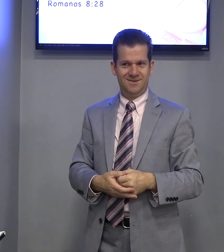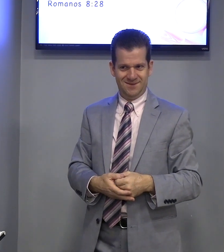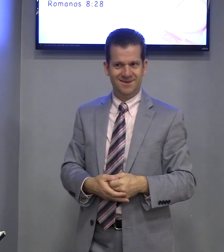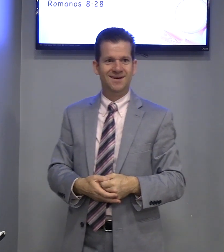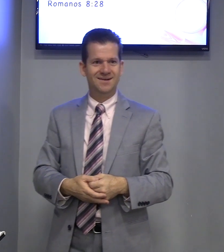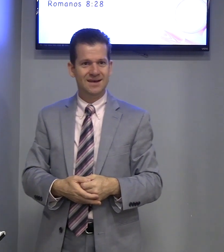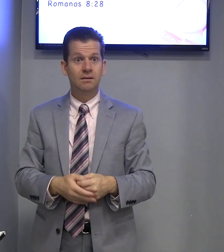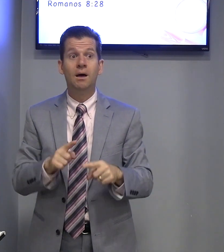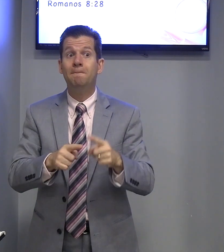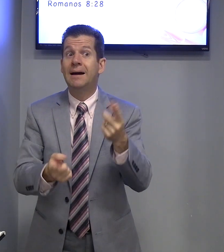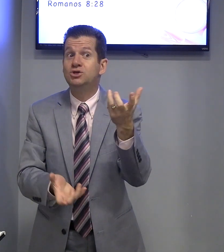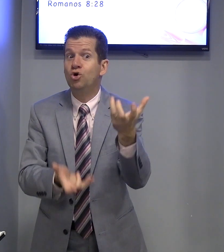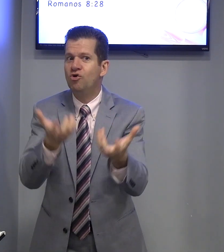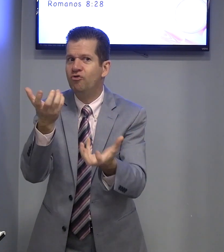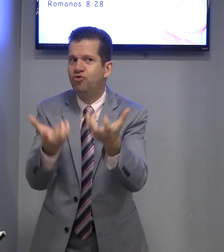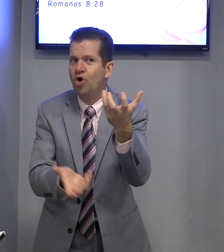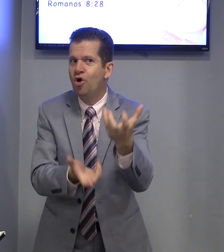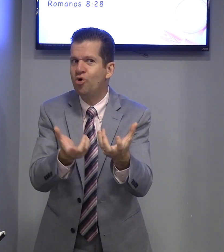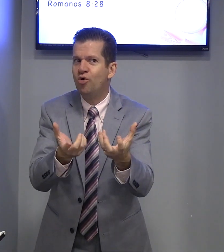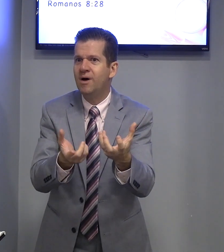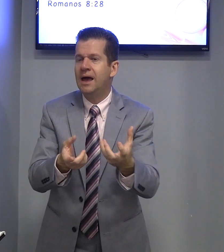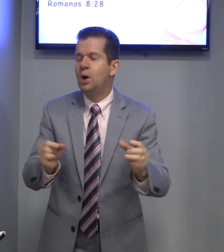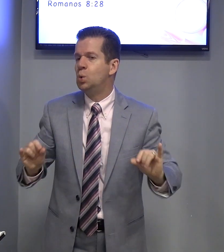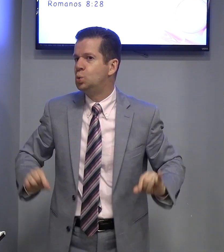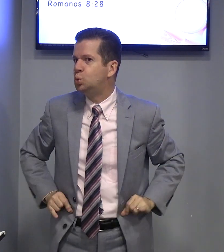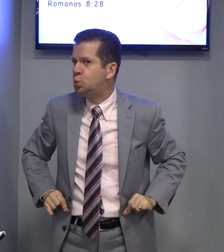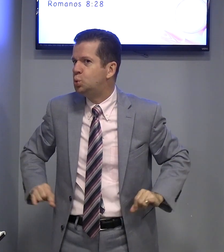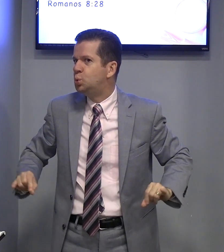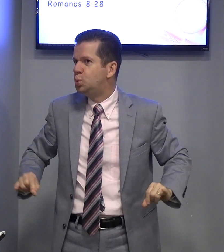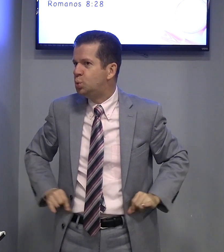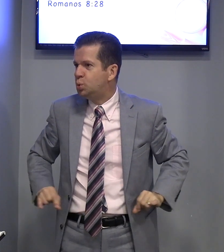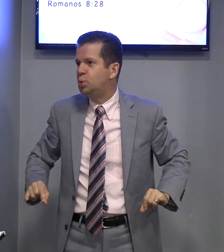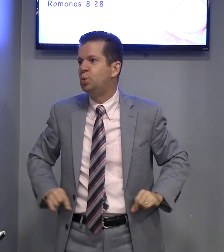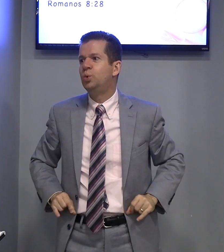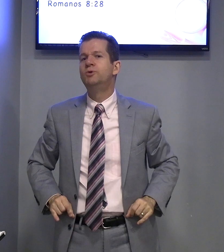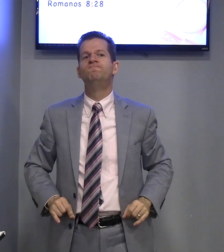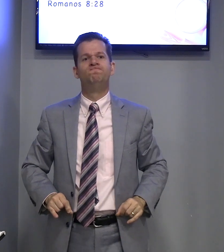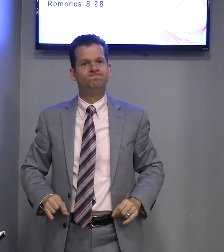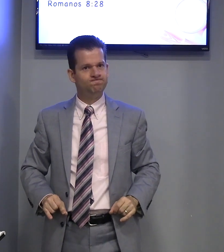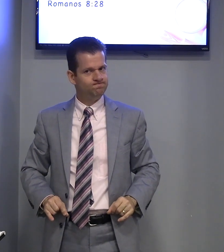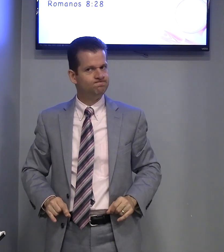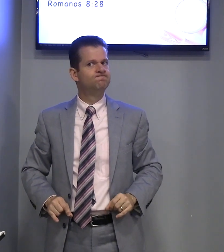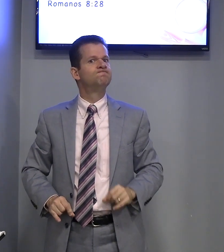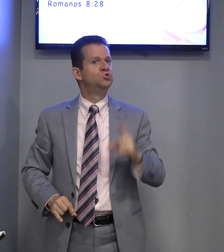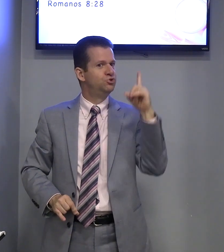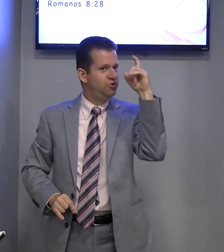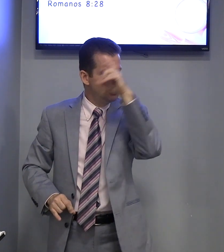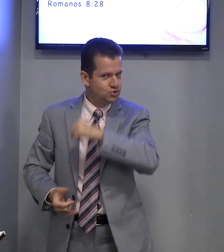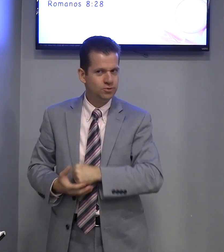Mas, fogo? Fogo? Difícil?